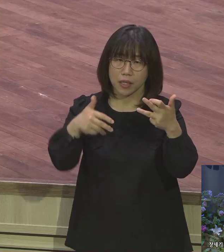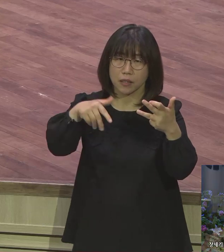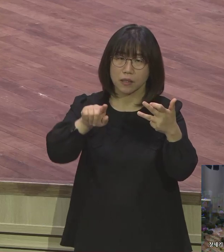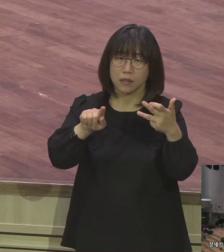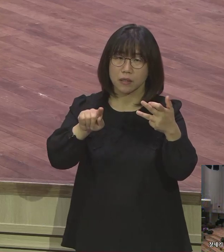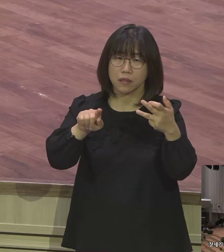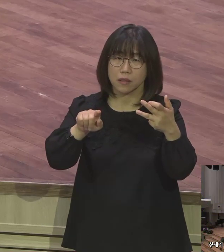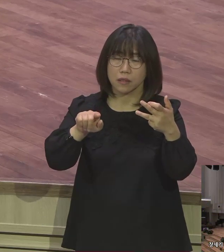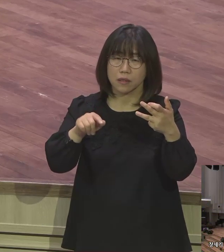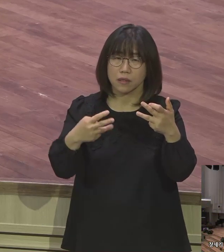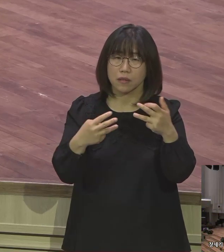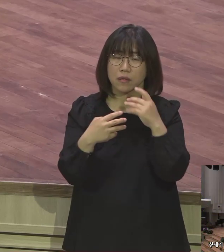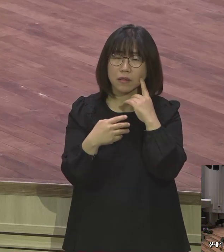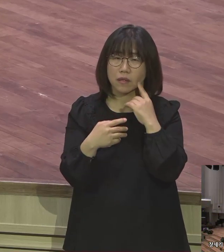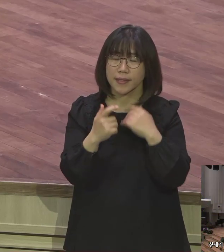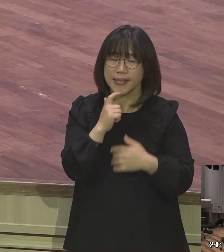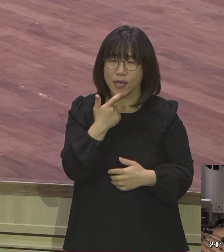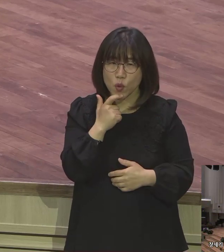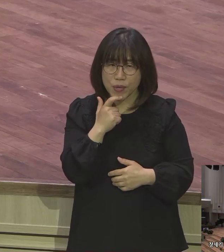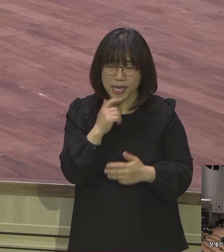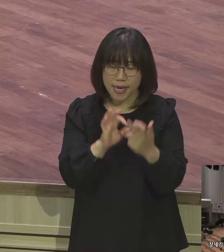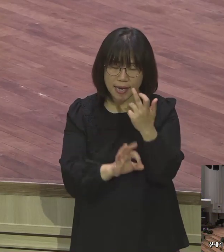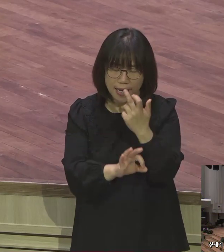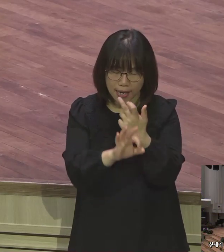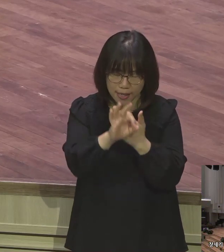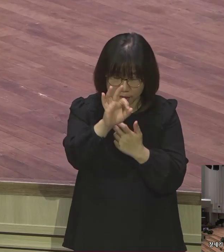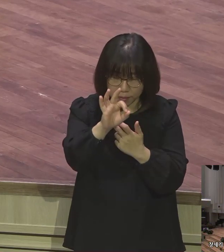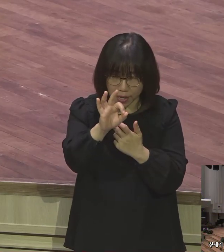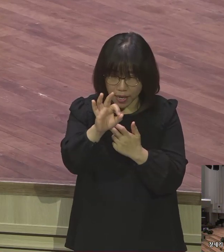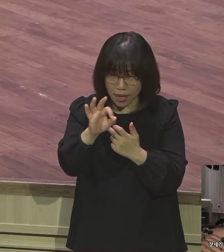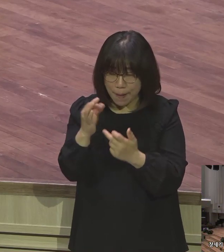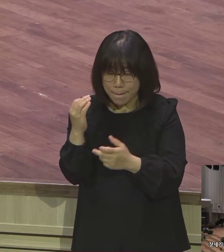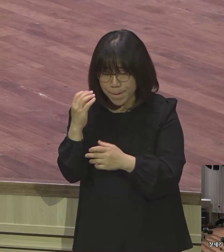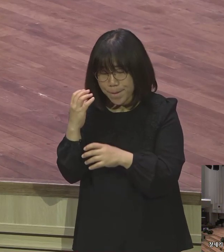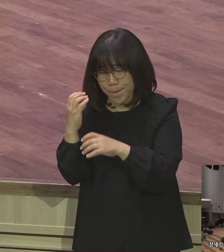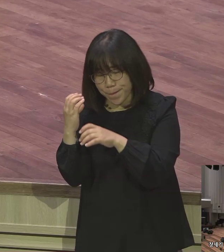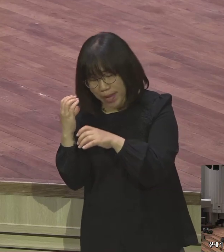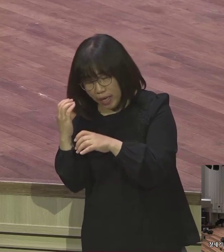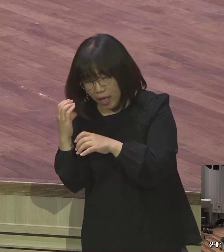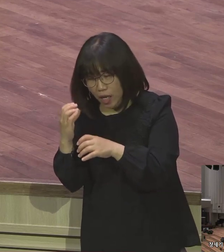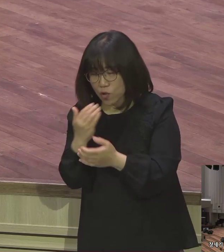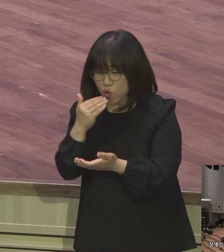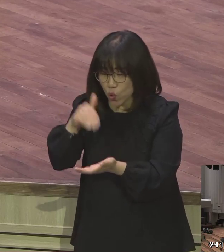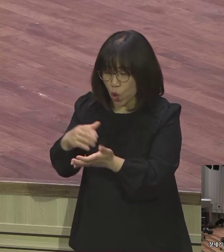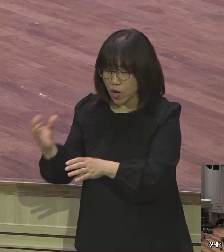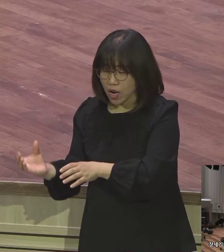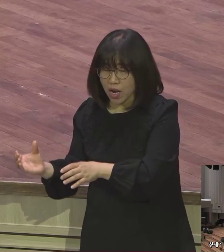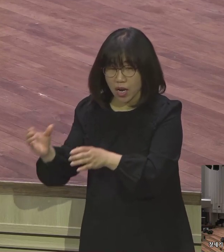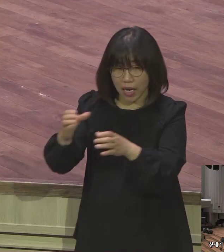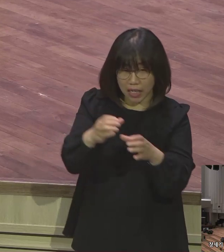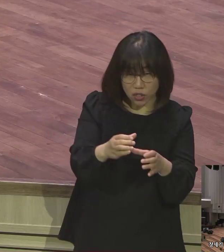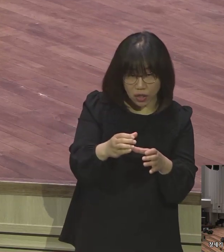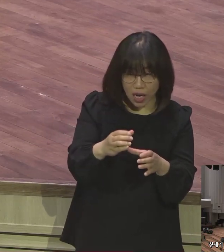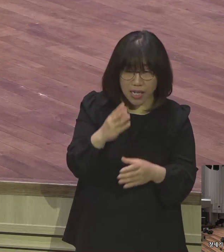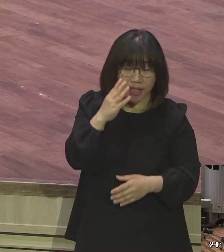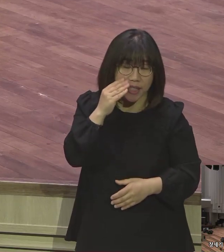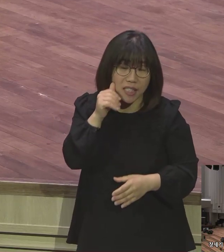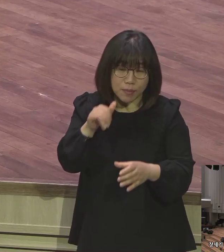야곱이 아침에 일찍 일어나 베개로 삼았던 돌을 가져다가 기둥으로 세우고 거위에 기름을 붓고 곧이름을